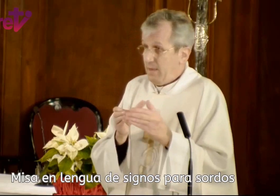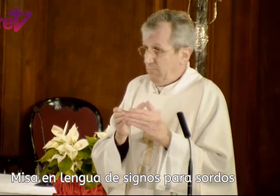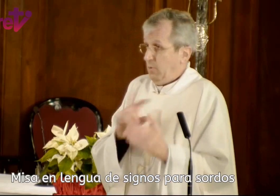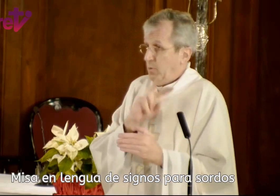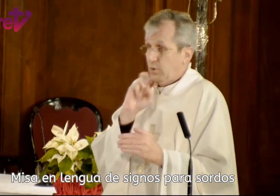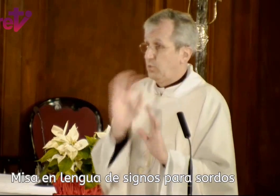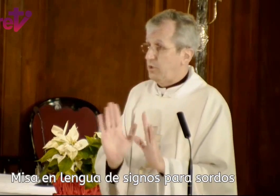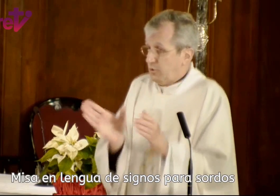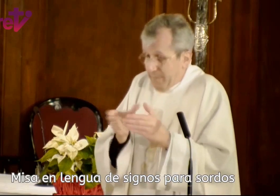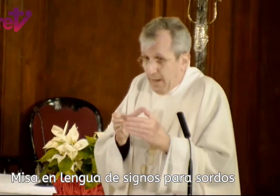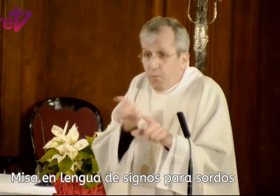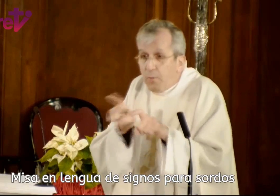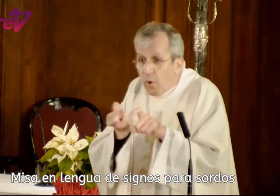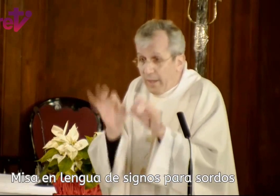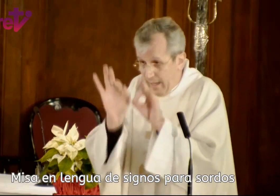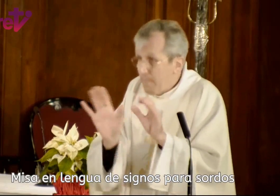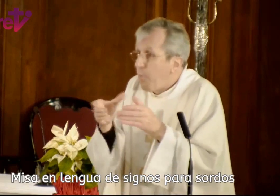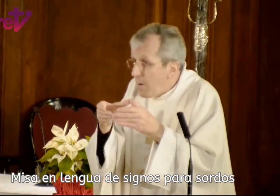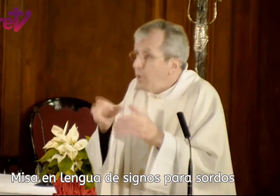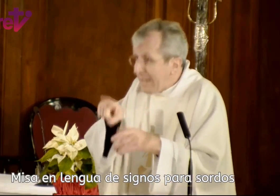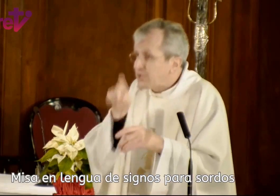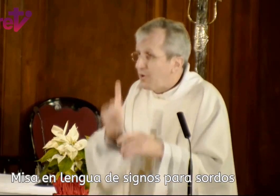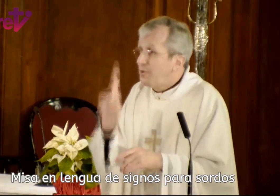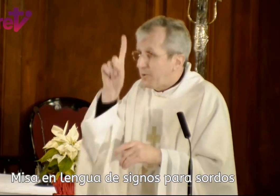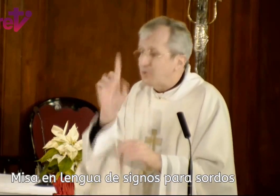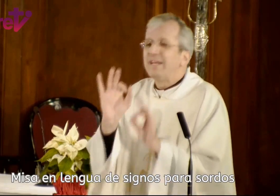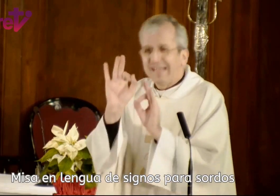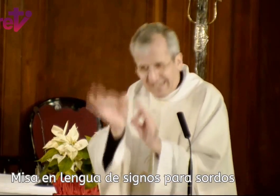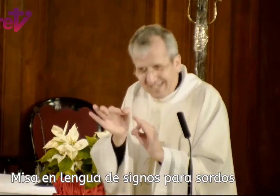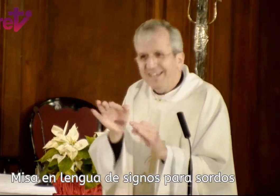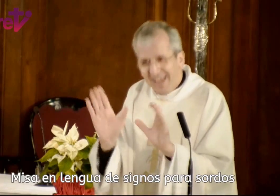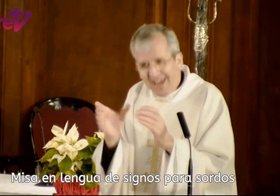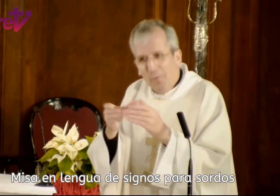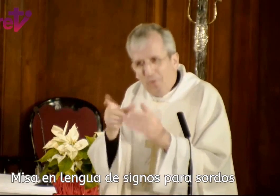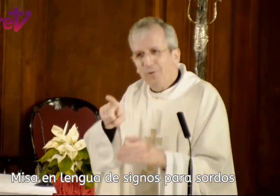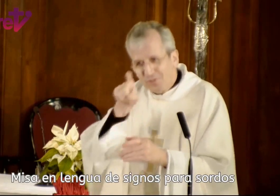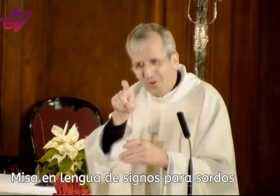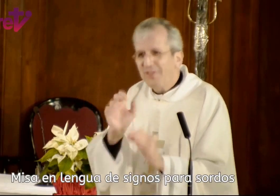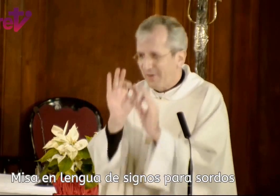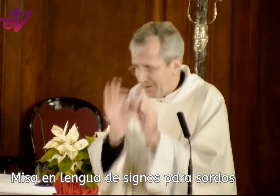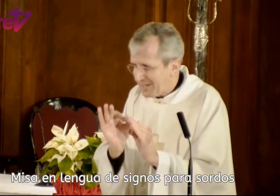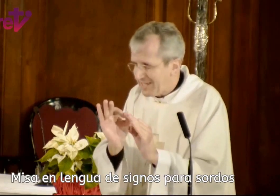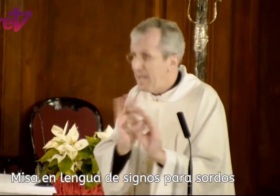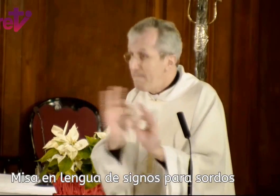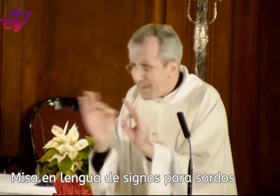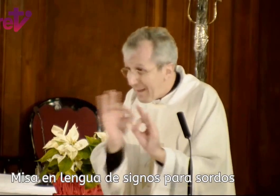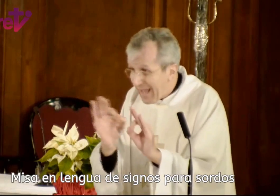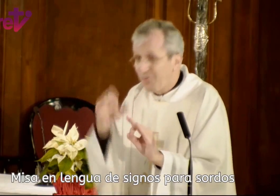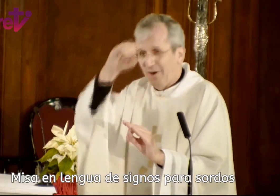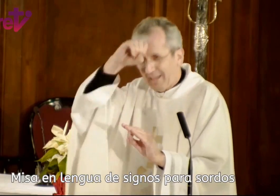los judíos, para el pueblo, el pueblo escogido por Dios. Que sí, era un pueblo escogido, claro que sí, preparado a